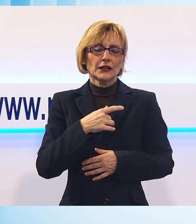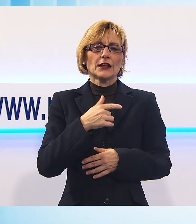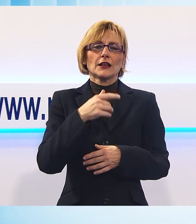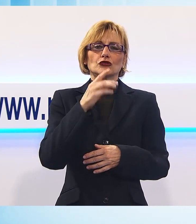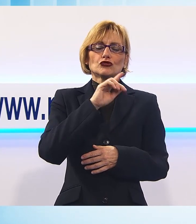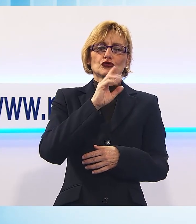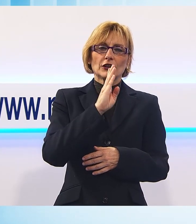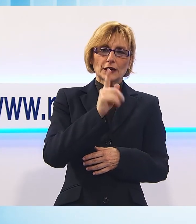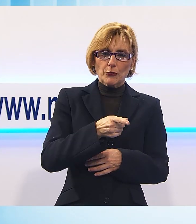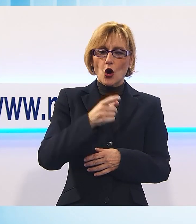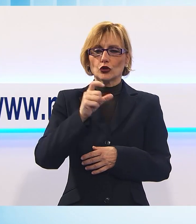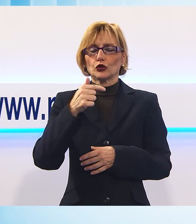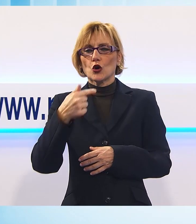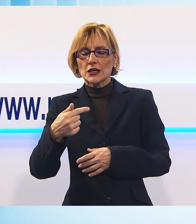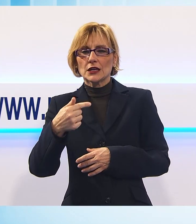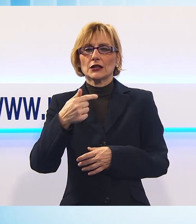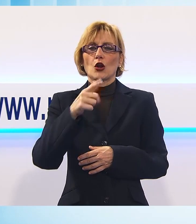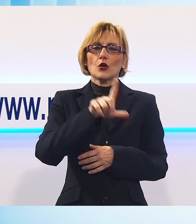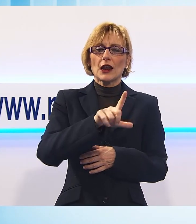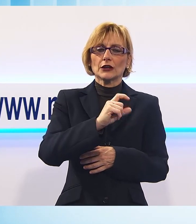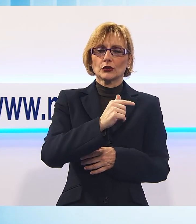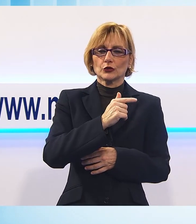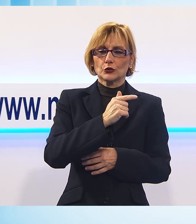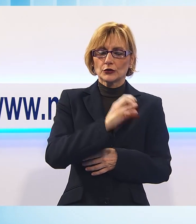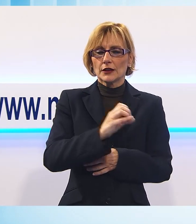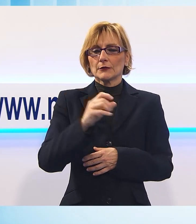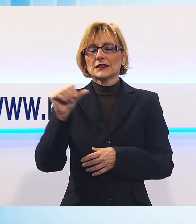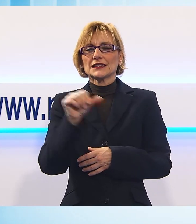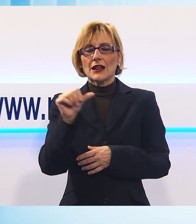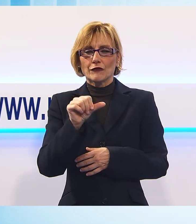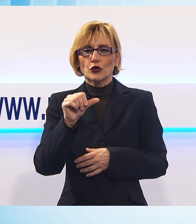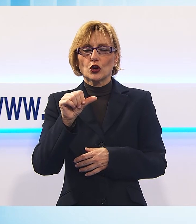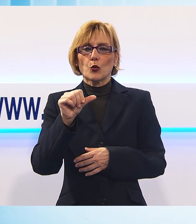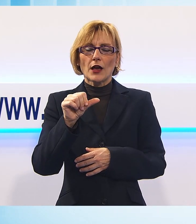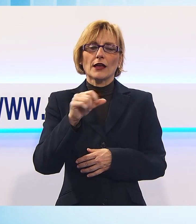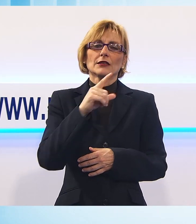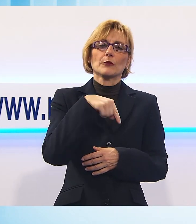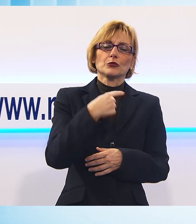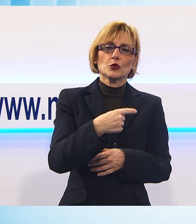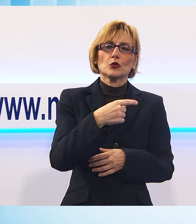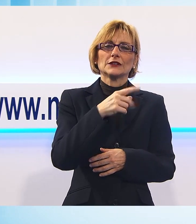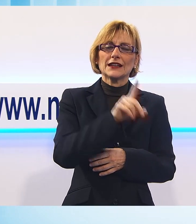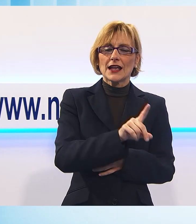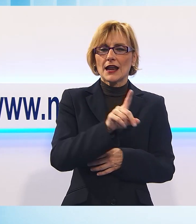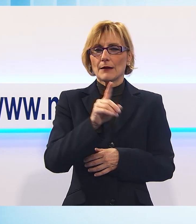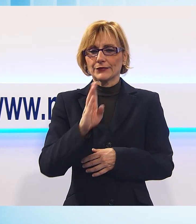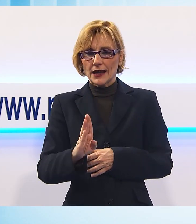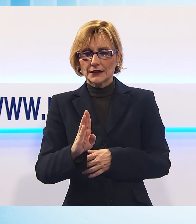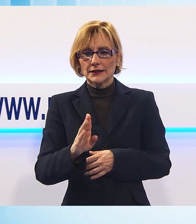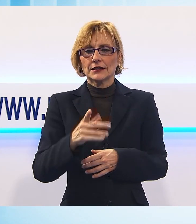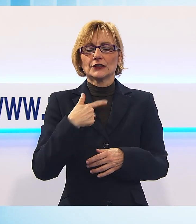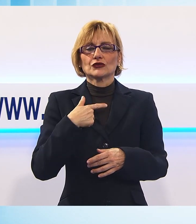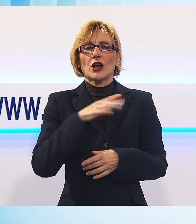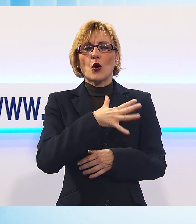Castelvecchio di Compito, Lorella Cruschelli di Capannori, Franco Salvoni di Lunata e Daniela Bianchi di Gragnano, in rappresentanza delle